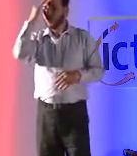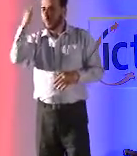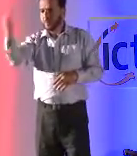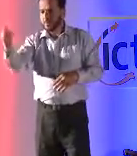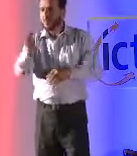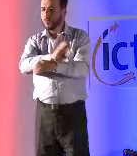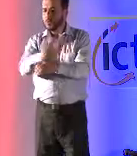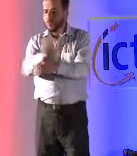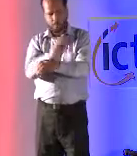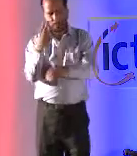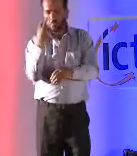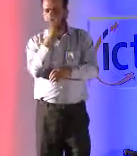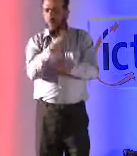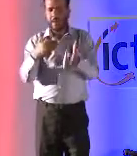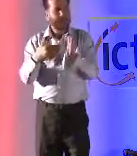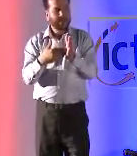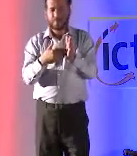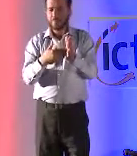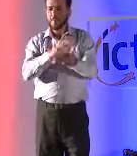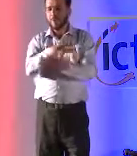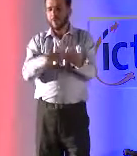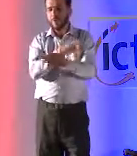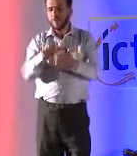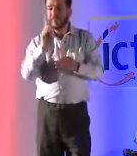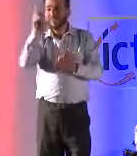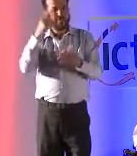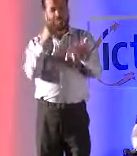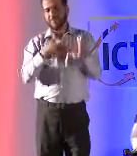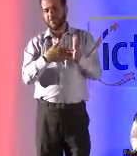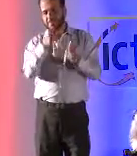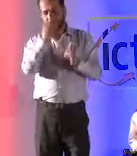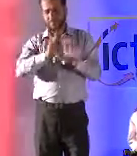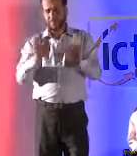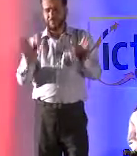شكرا جزيلا أعتذر عن المشاكل التقنية شكرا